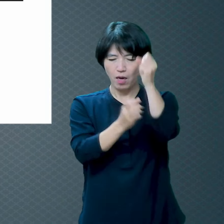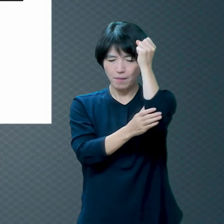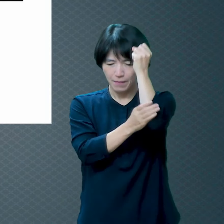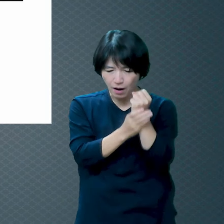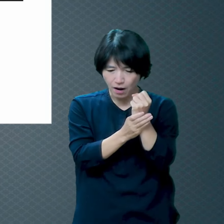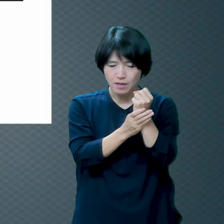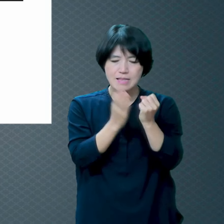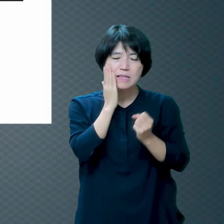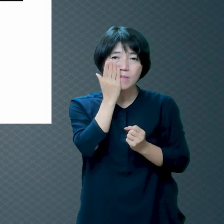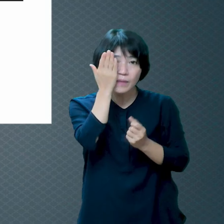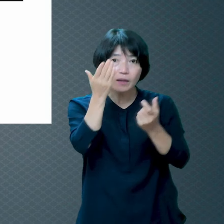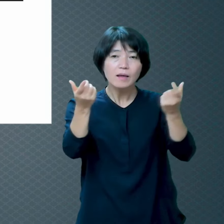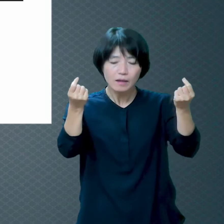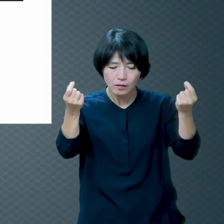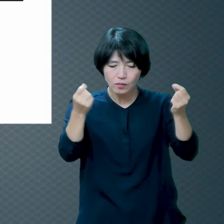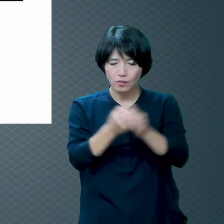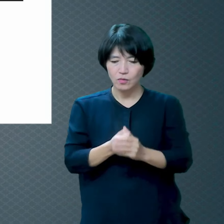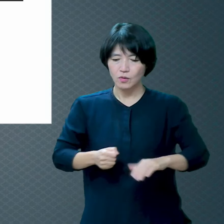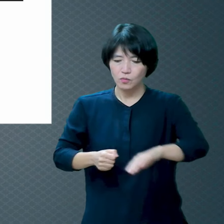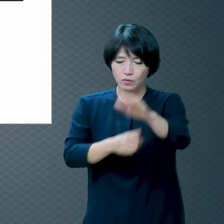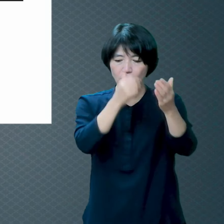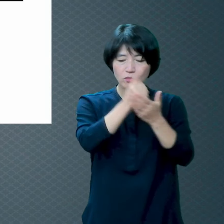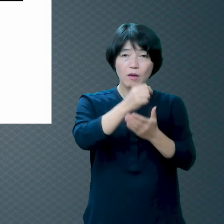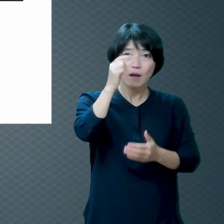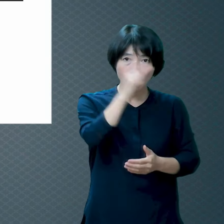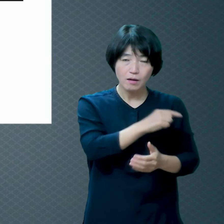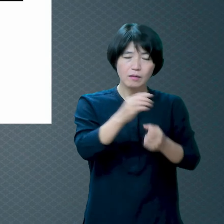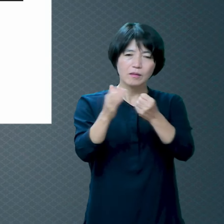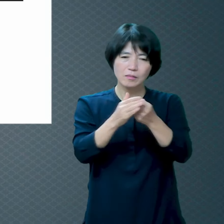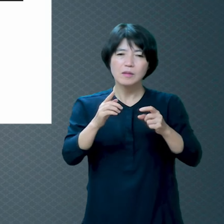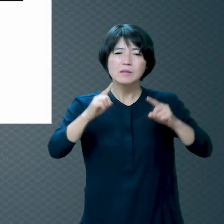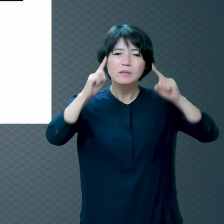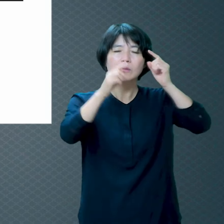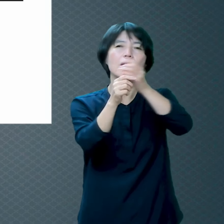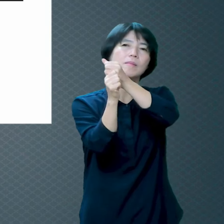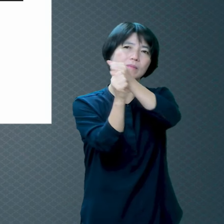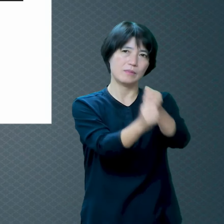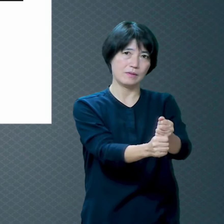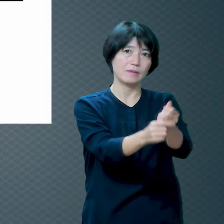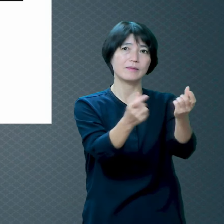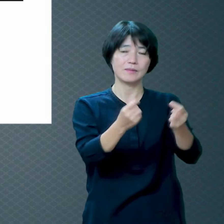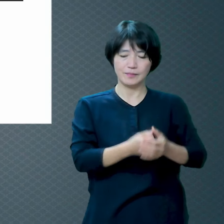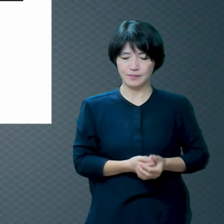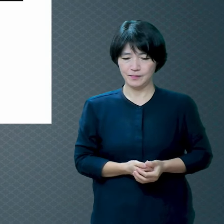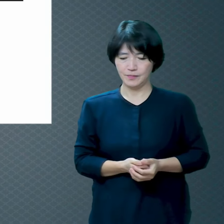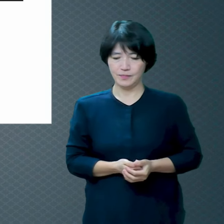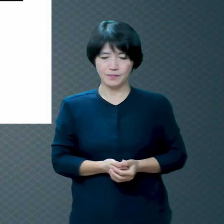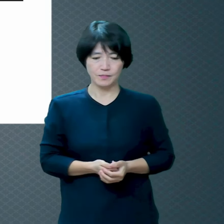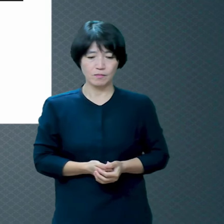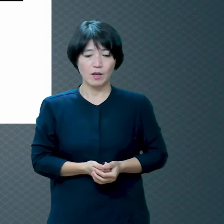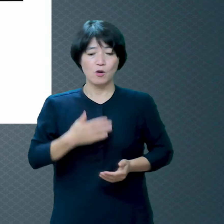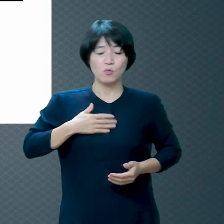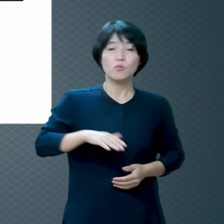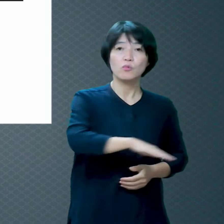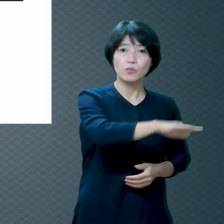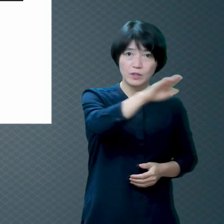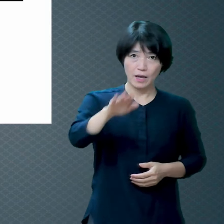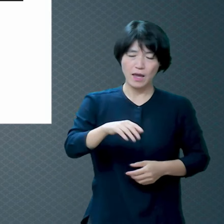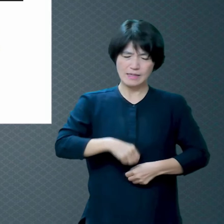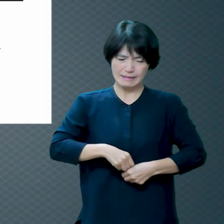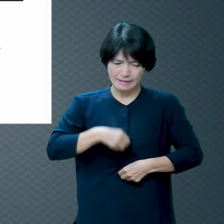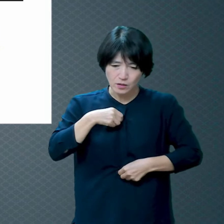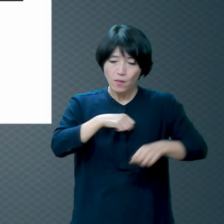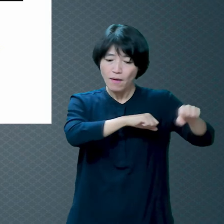우리의 죄악이 바람같이 우리를 몰아가나이다 지옥으로 그런데 봐요 우리의 의인은 다